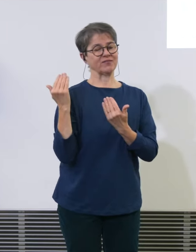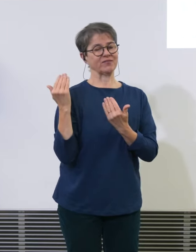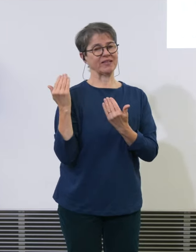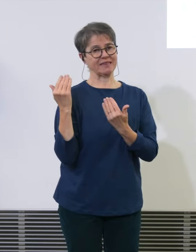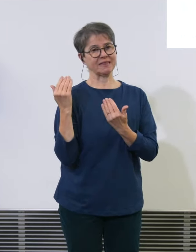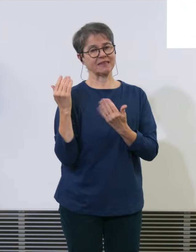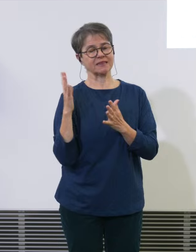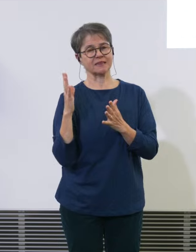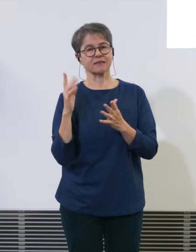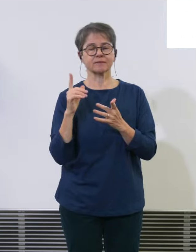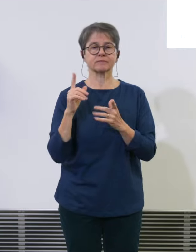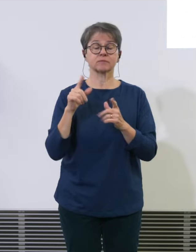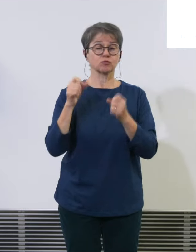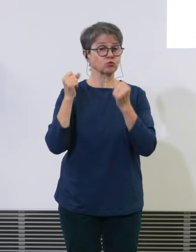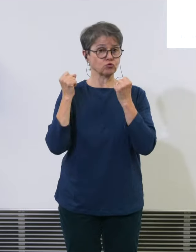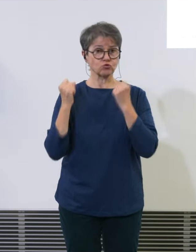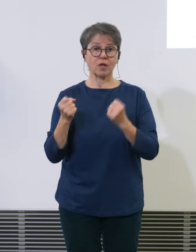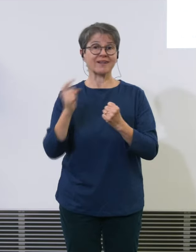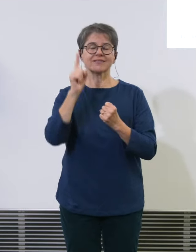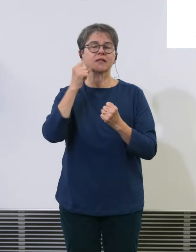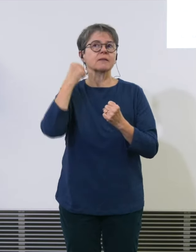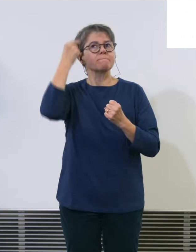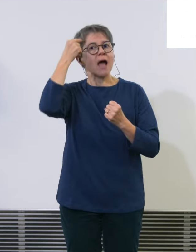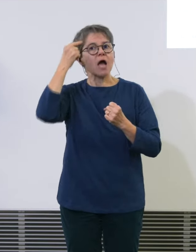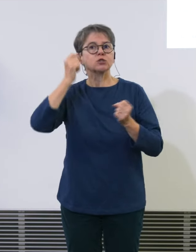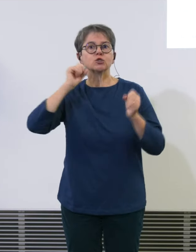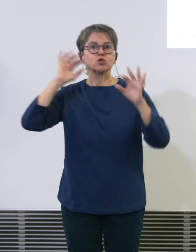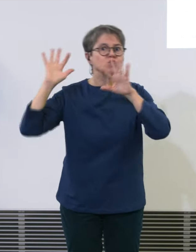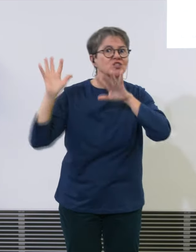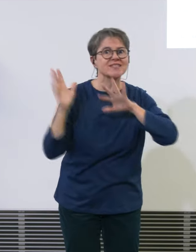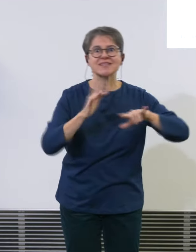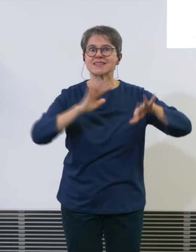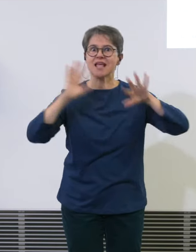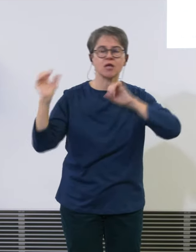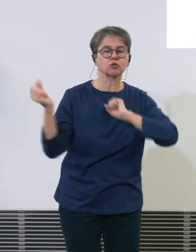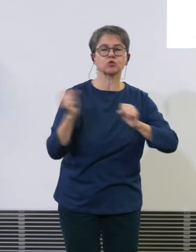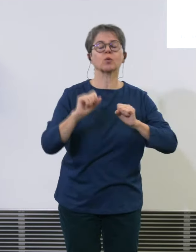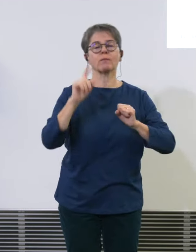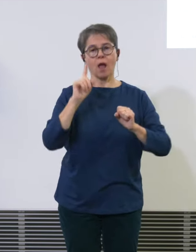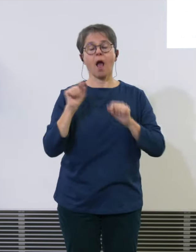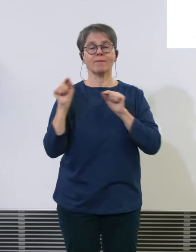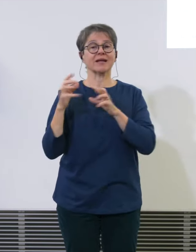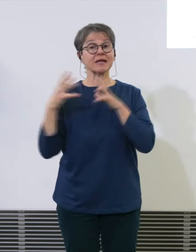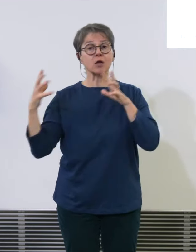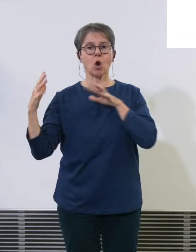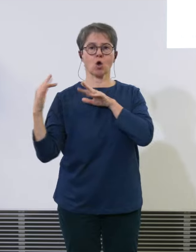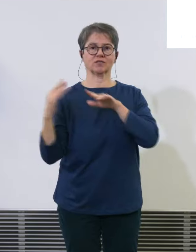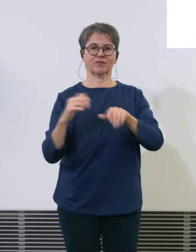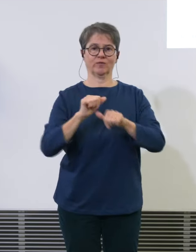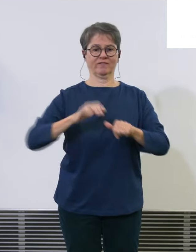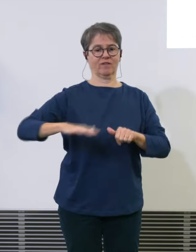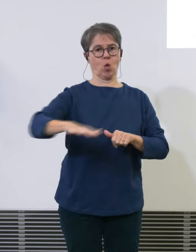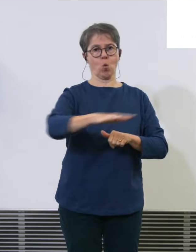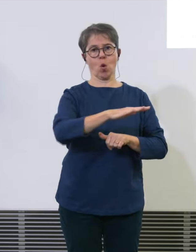Ostwind das hat aber massive Auswirkungen auf wie der Flughafen Zürich betrieben werden kann wir hatten ein paar unmittelbare